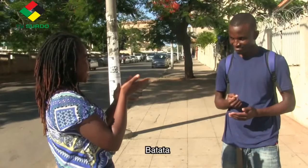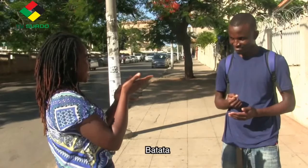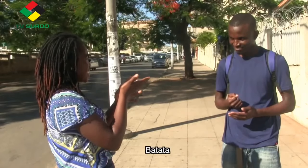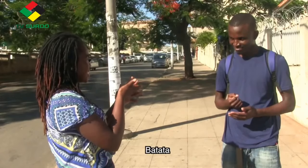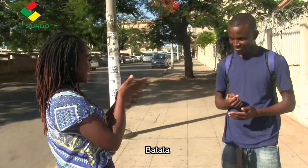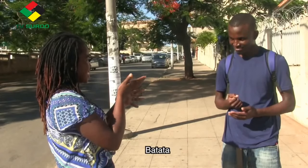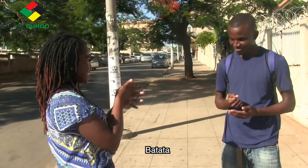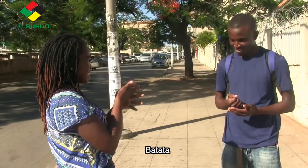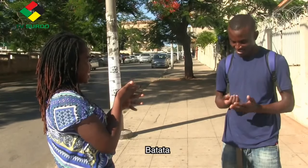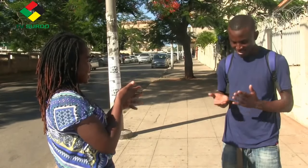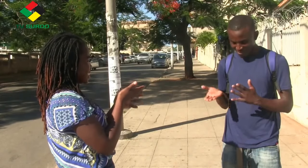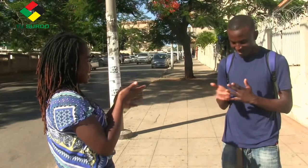Batata.